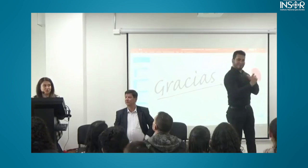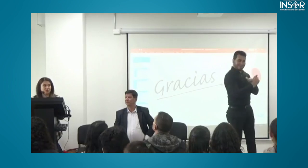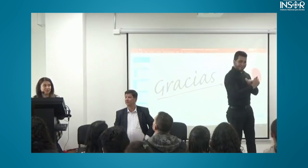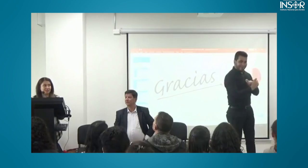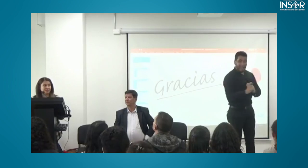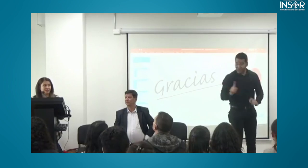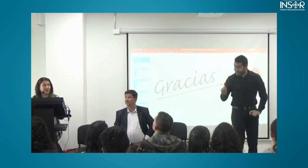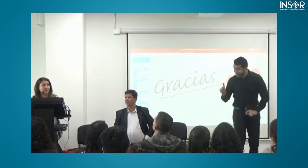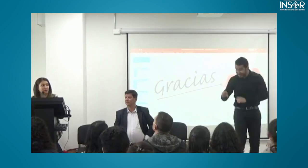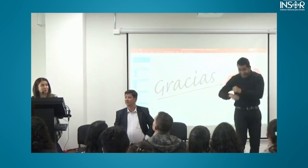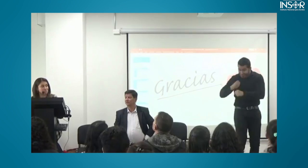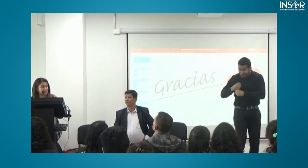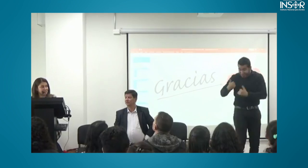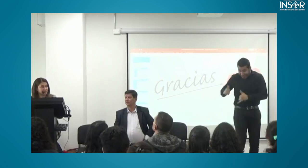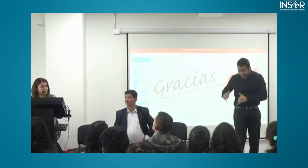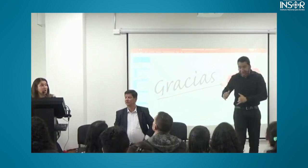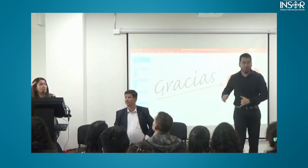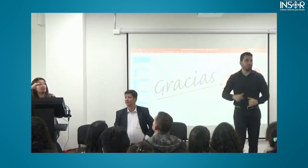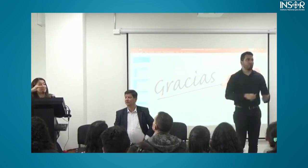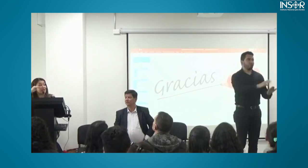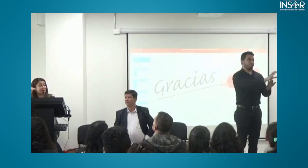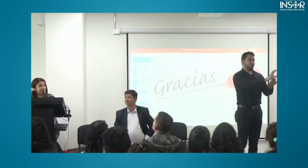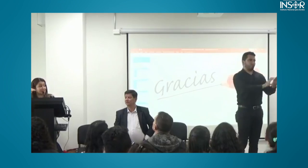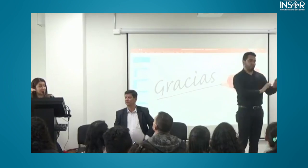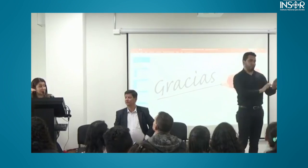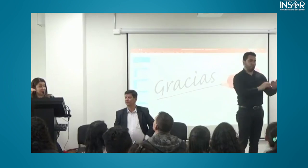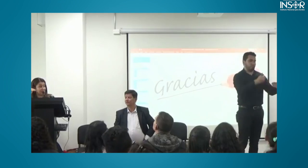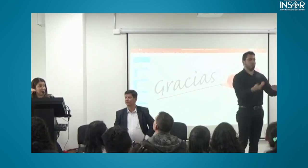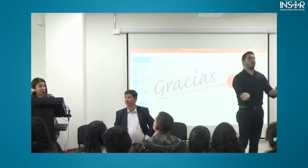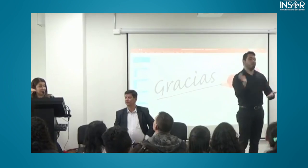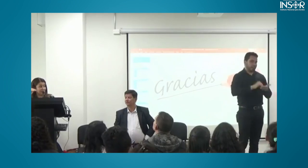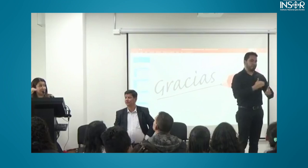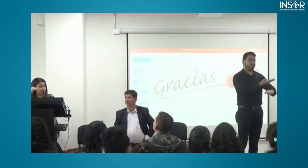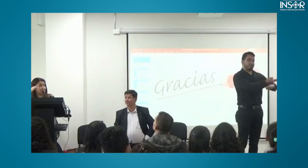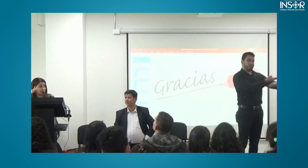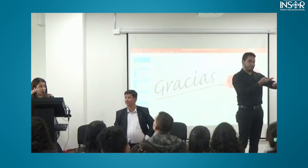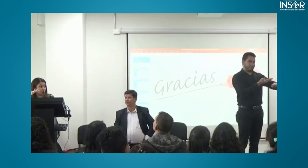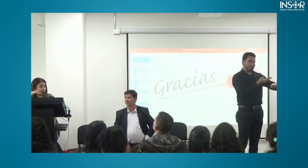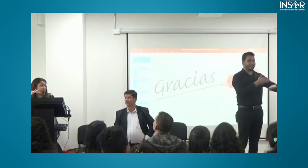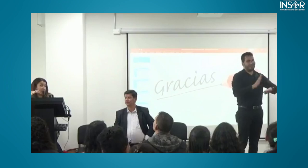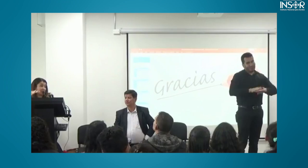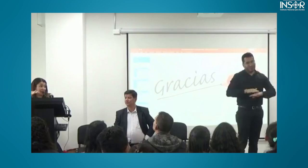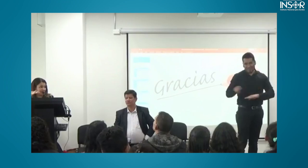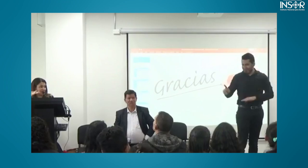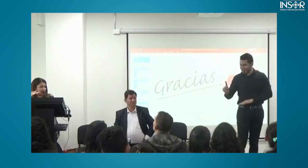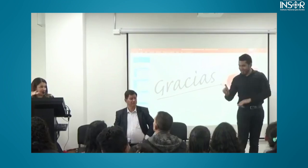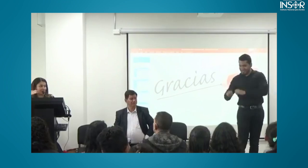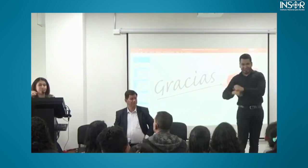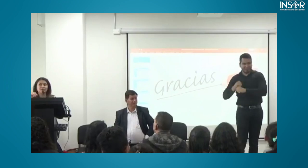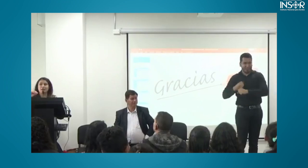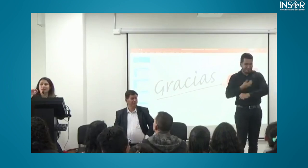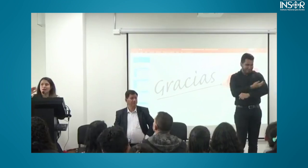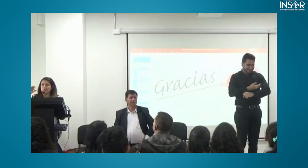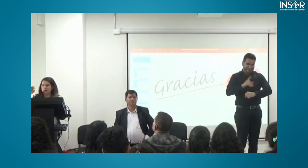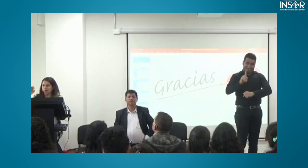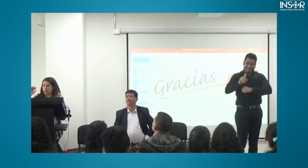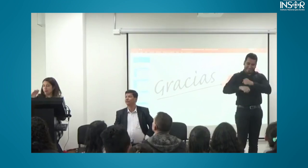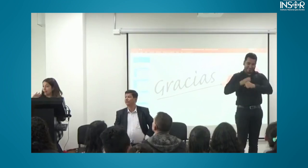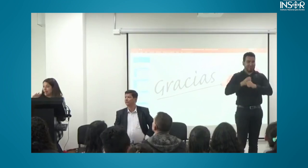del certificado a los seis años? Porque ya ha alcanzado ese nivel del desarrollo de la primera infancia. De ahí